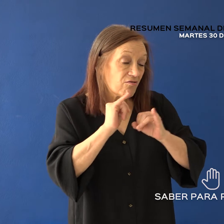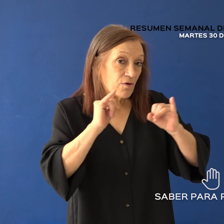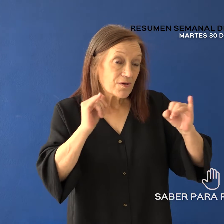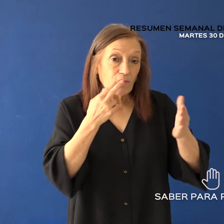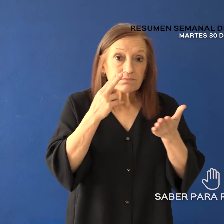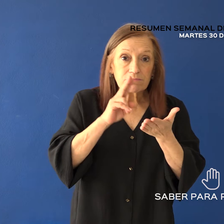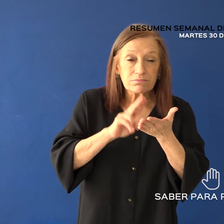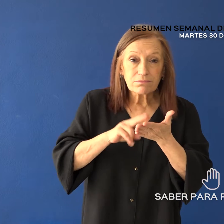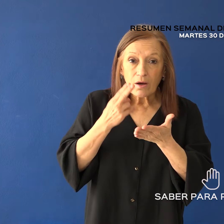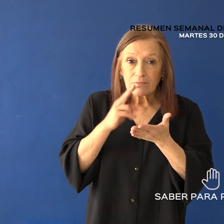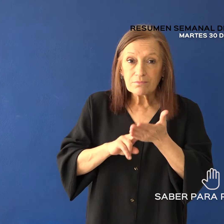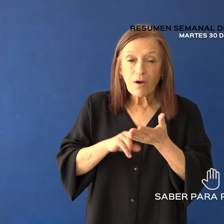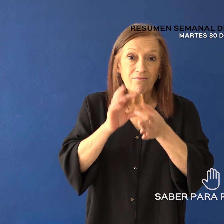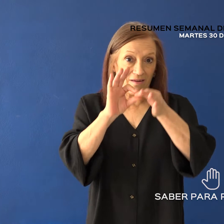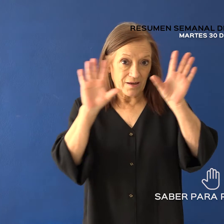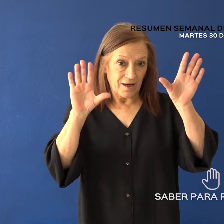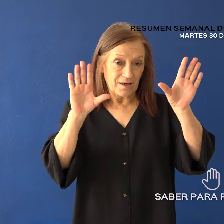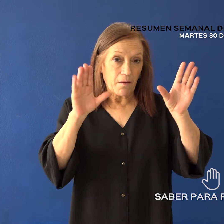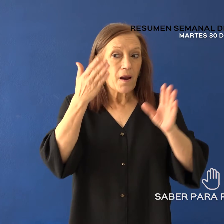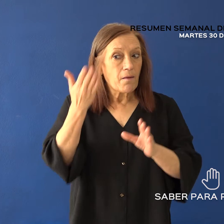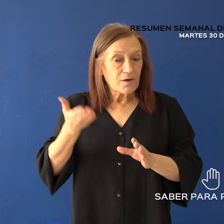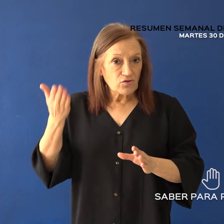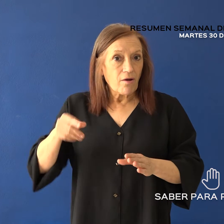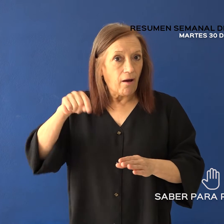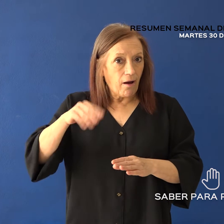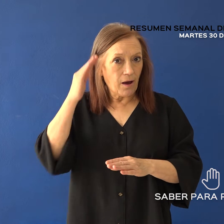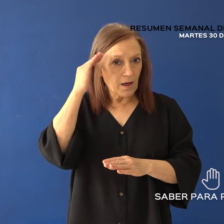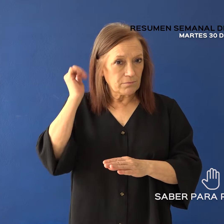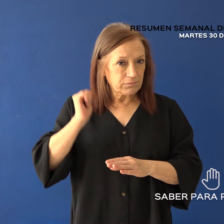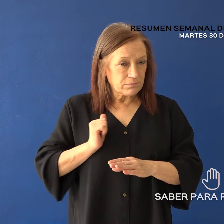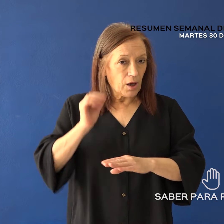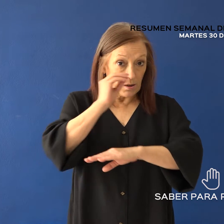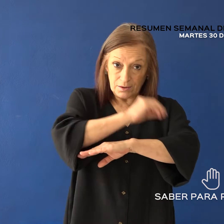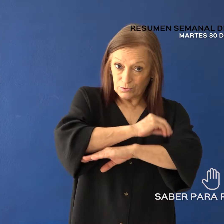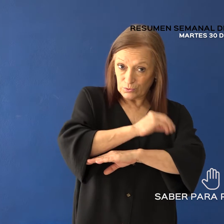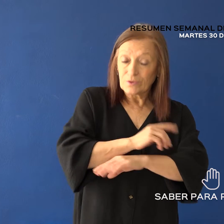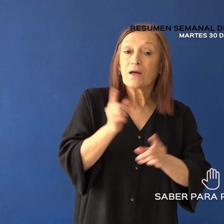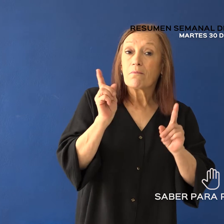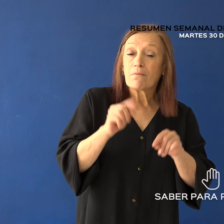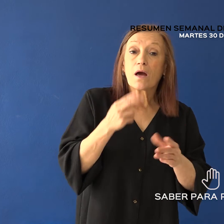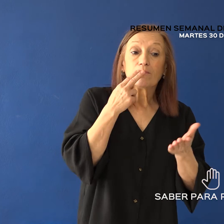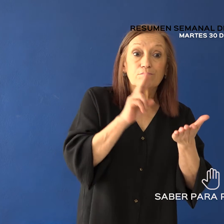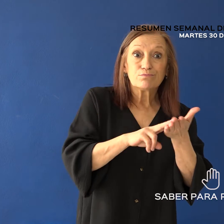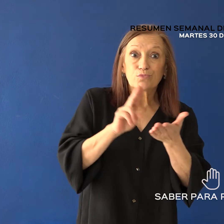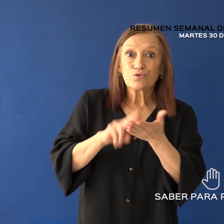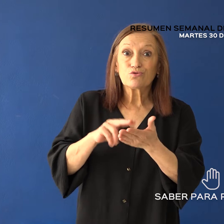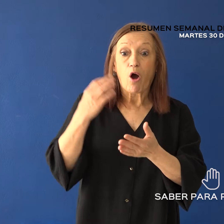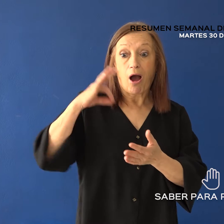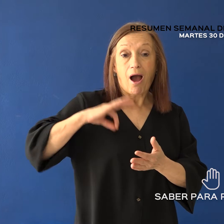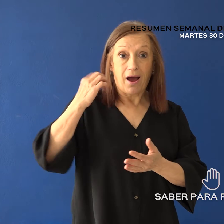Padrón Federal para Contribuyentes Locales del Impuesto sobre los Ingresos Brutos. Accede